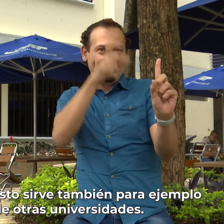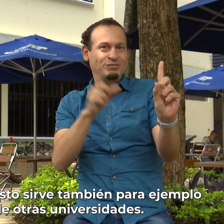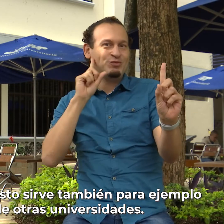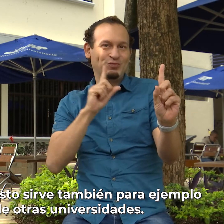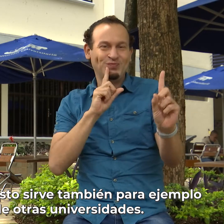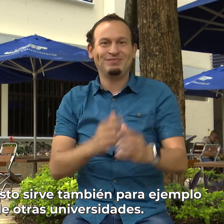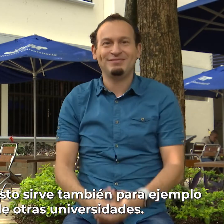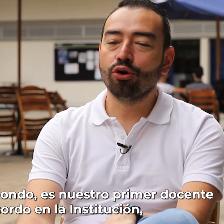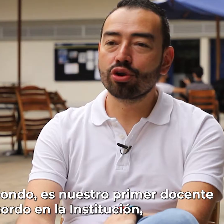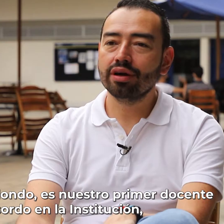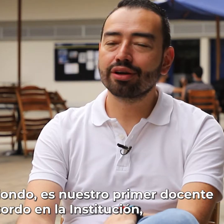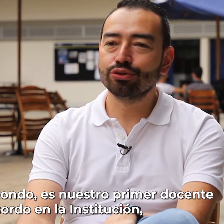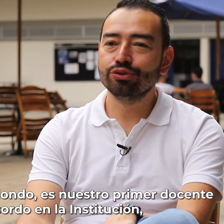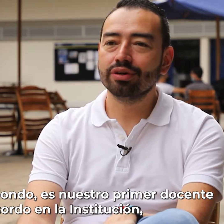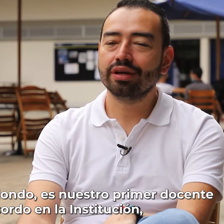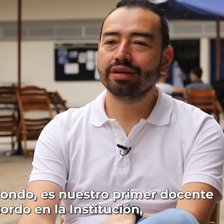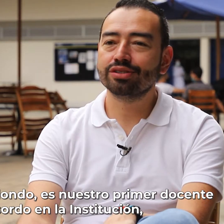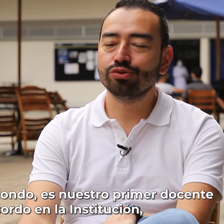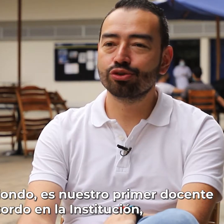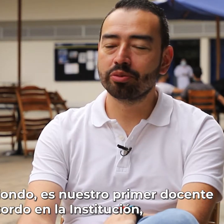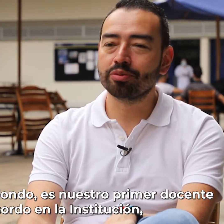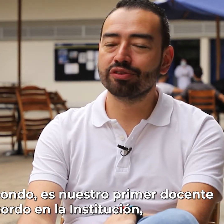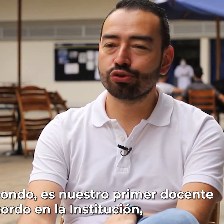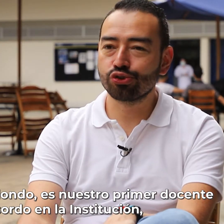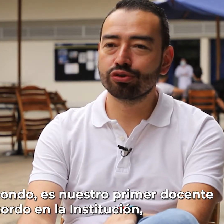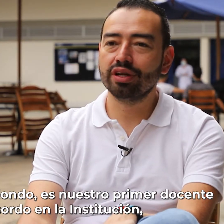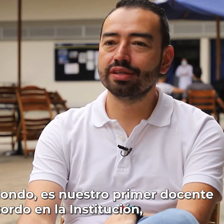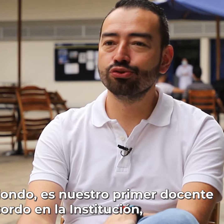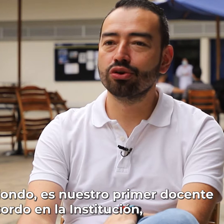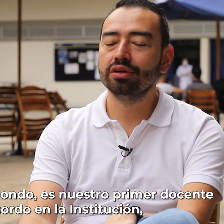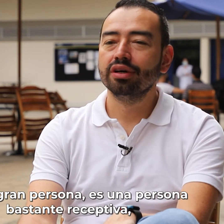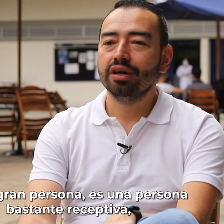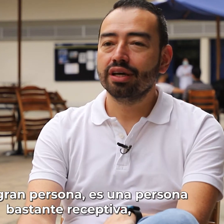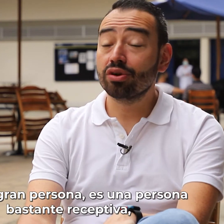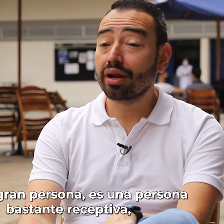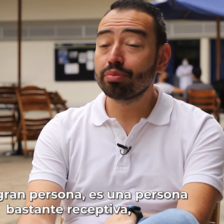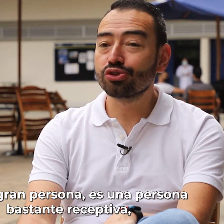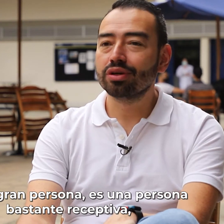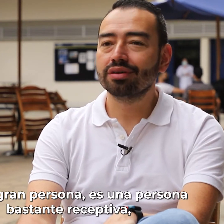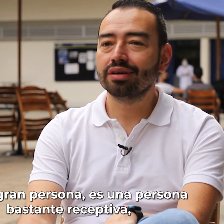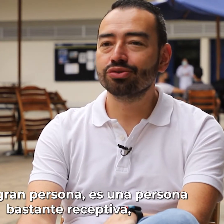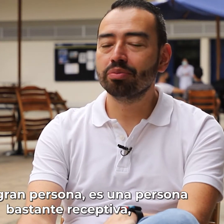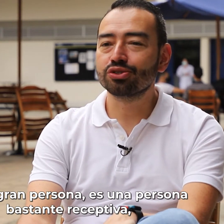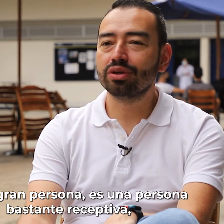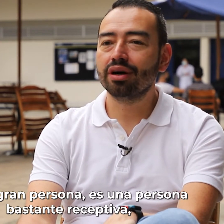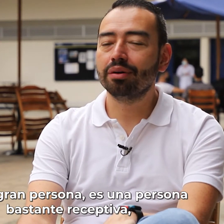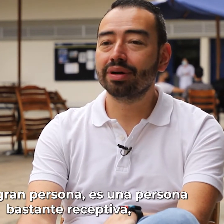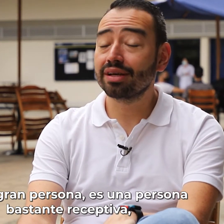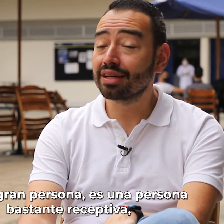otras universidades jorge arredondo es nuestro primer profesor sorda en la institución es una gran persona es una persona bastante